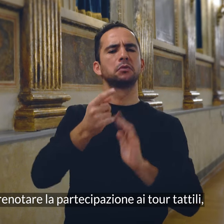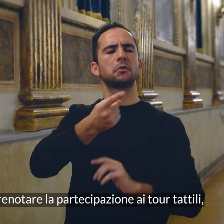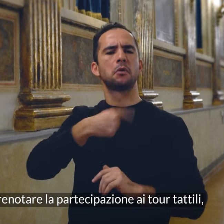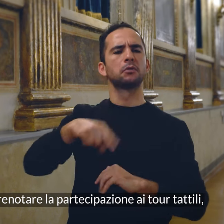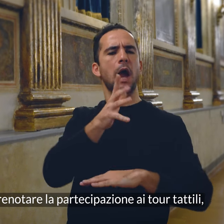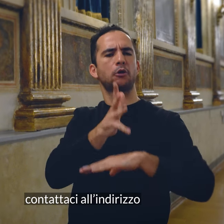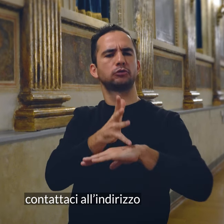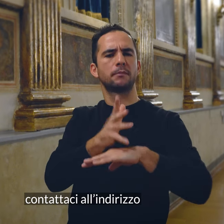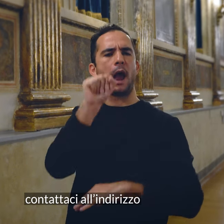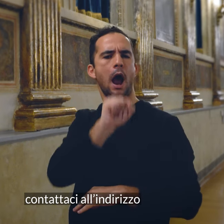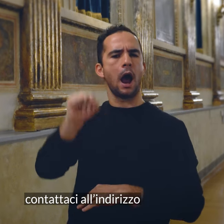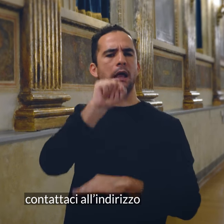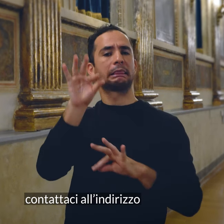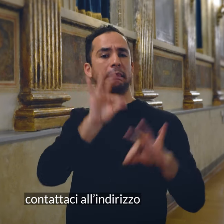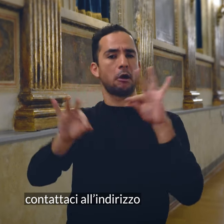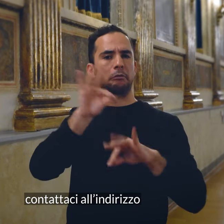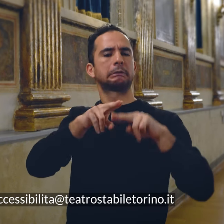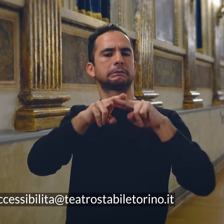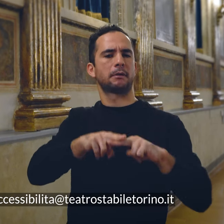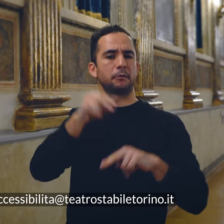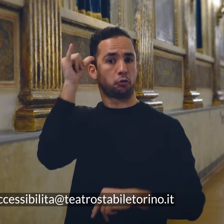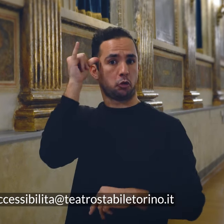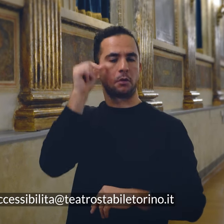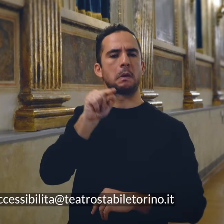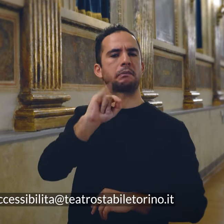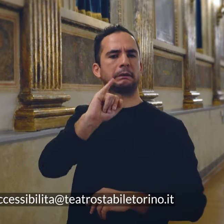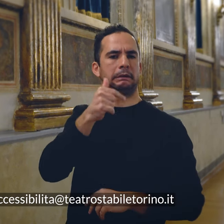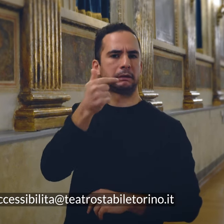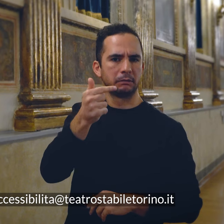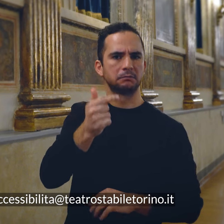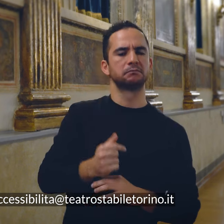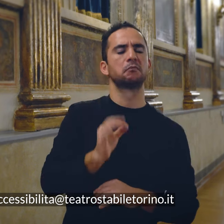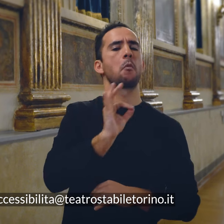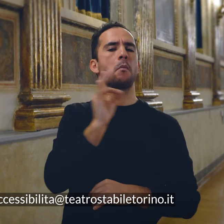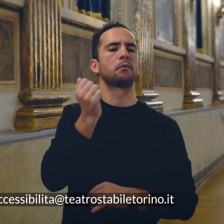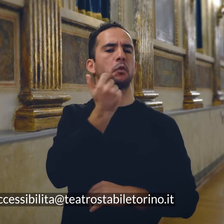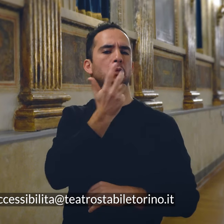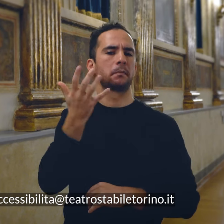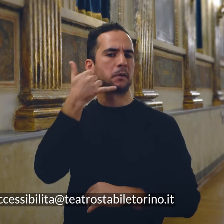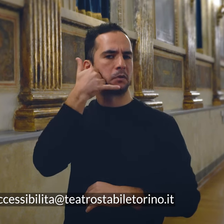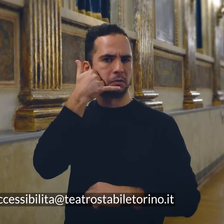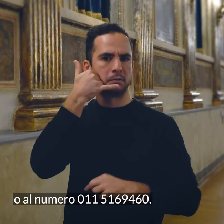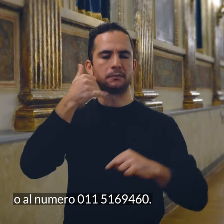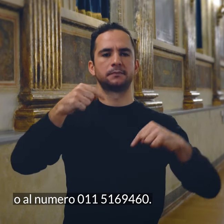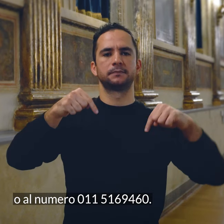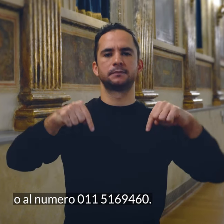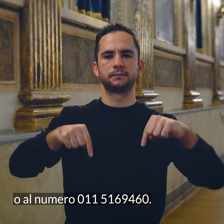tattili, contattaci all'indirizzo accessibilità-teatrostabile-torino.it o al numero